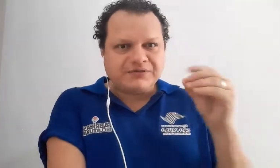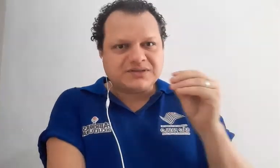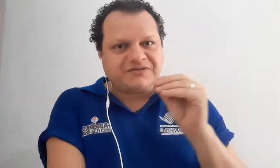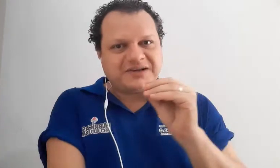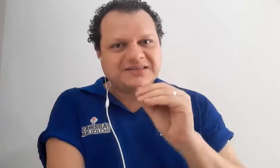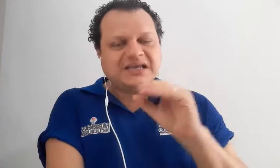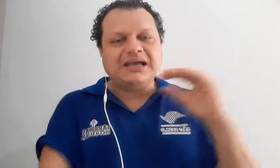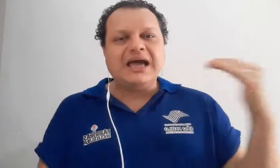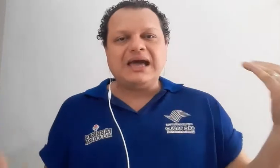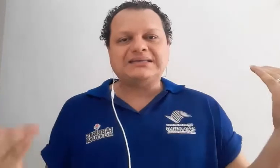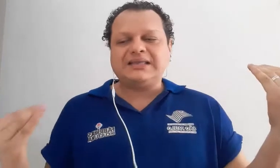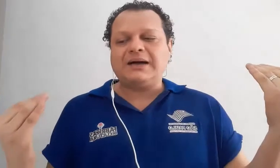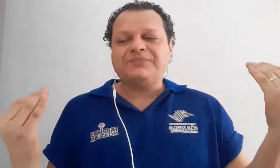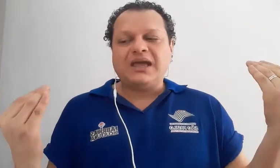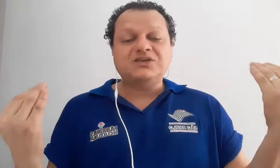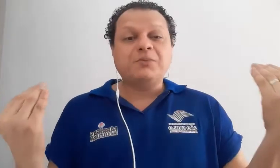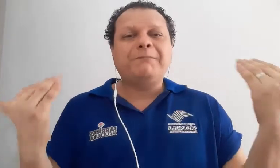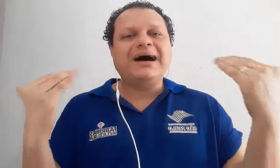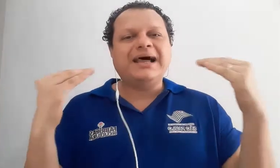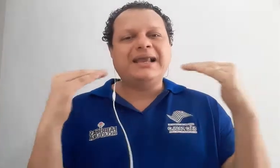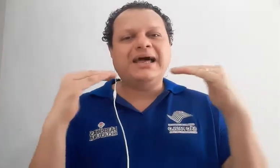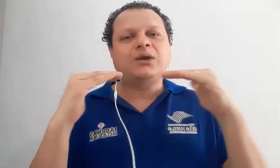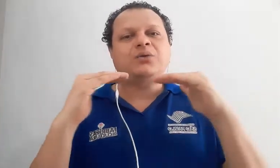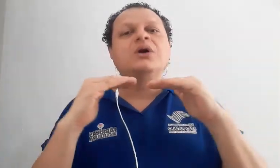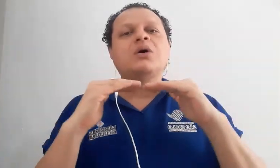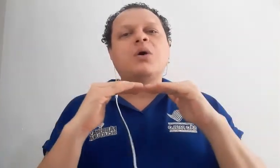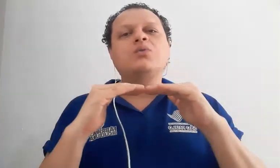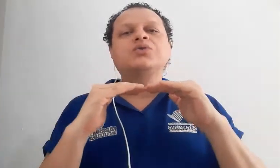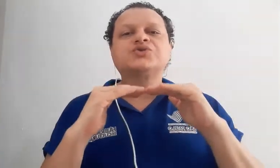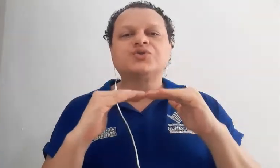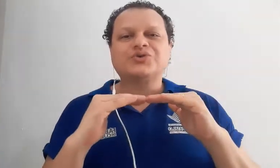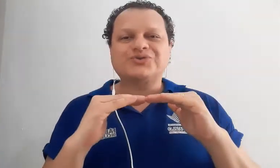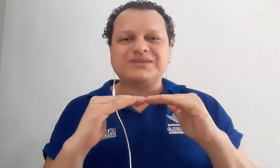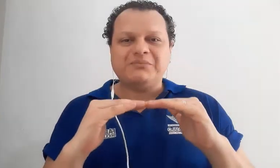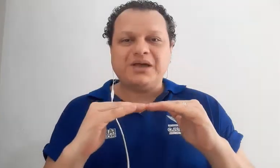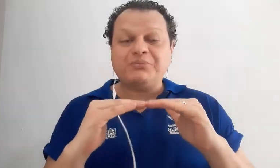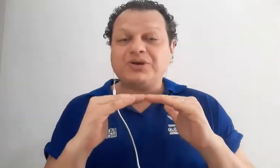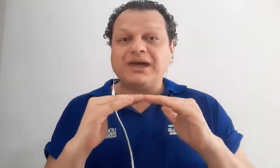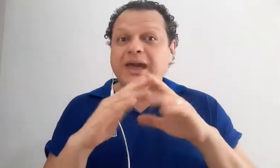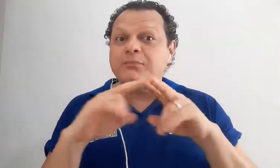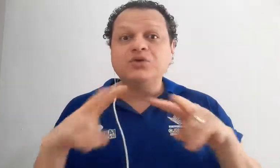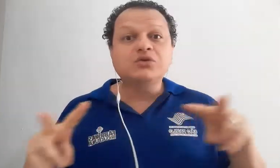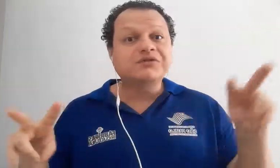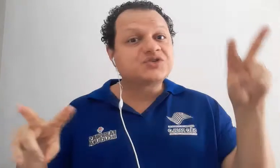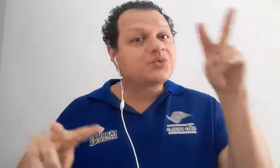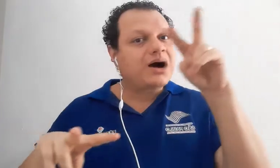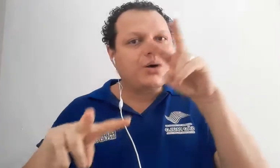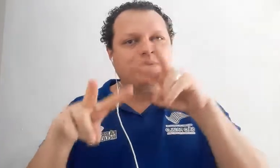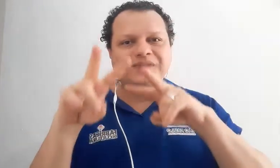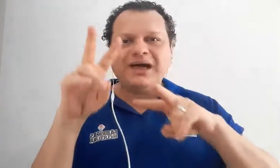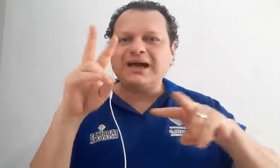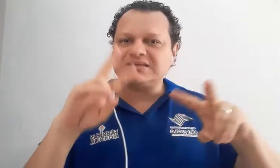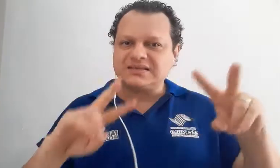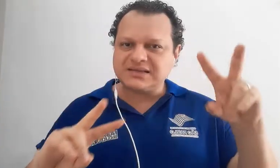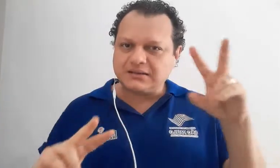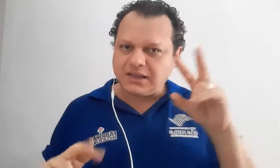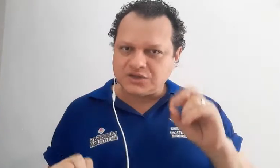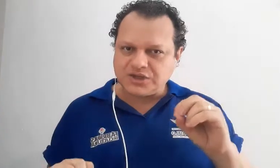você fazer este paralelo com os surdos também, porque é muito visual, né, essa estratégia